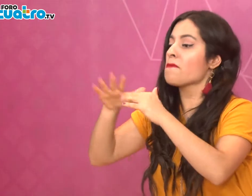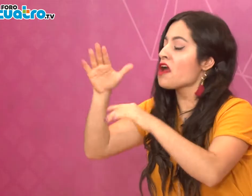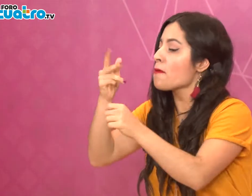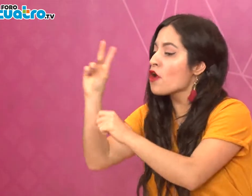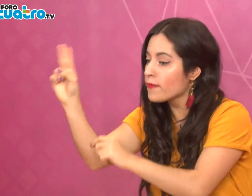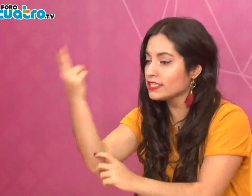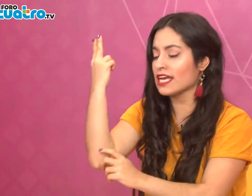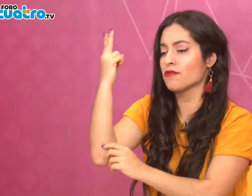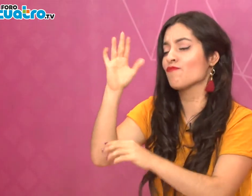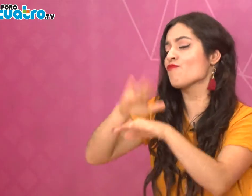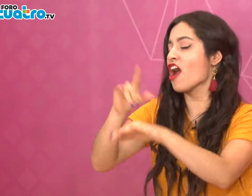comunicación.